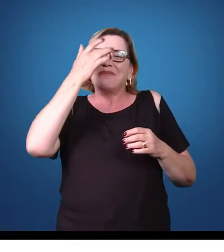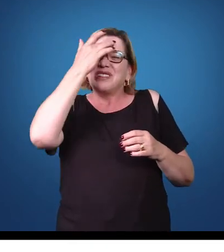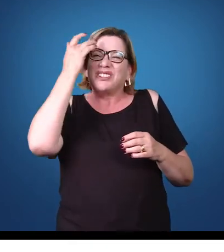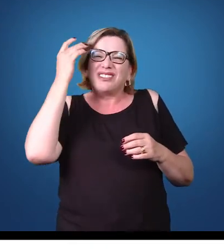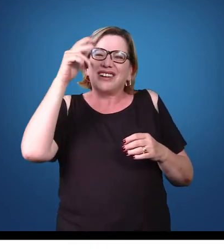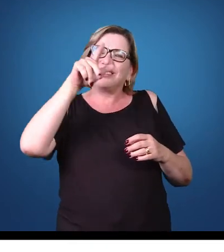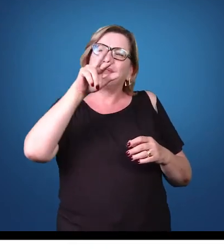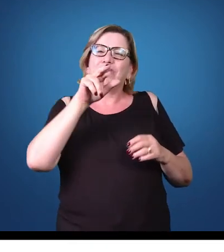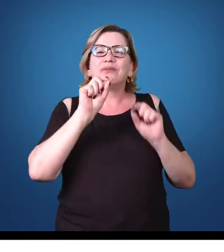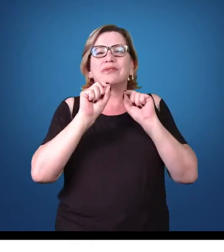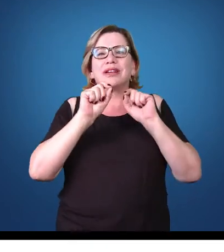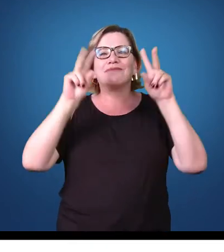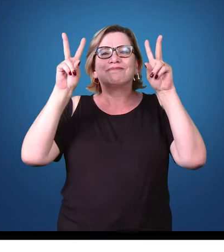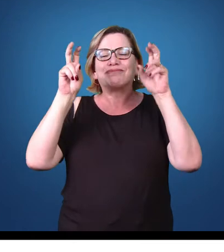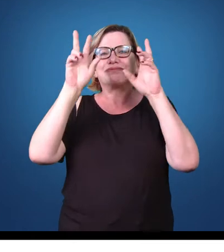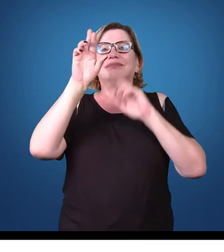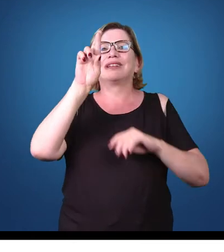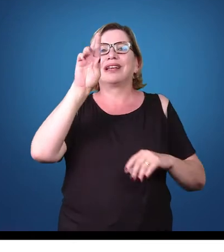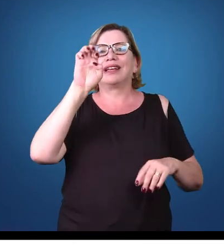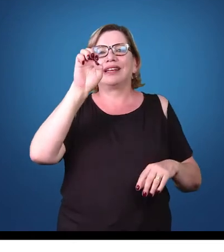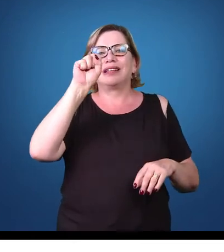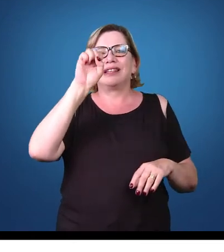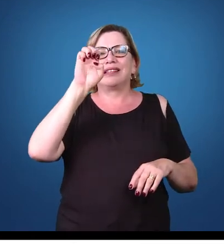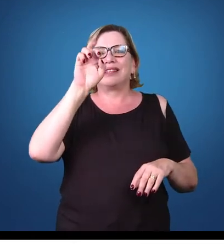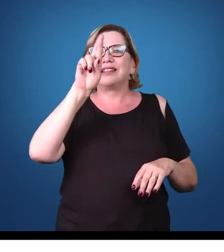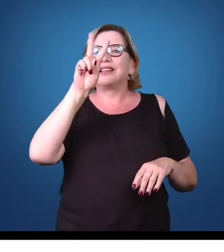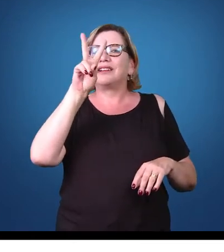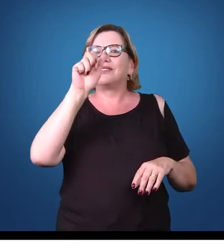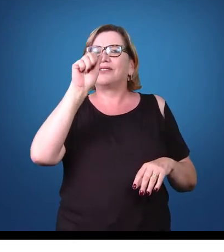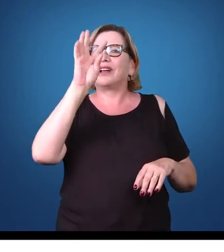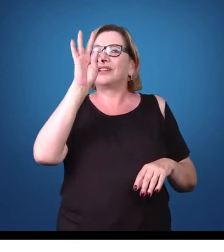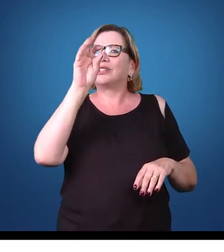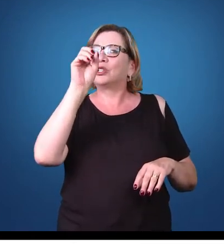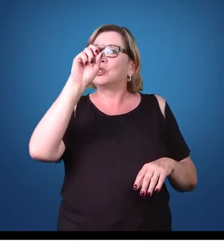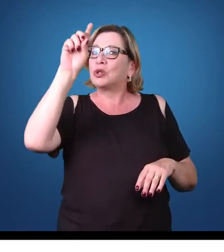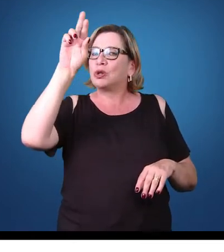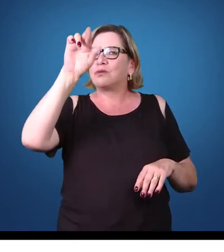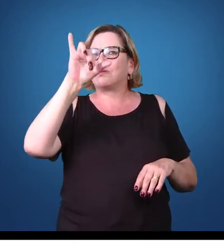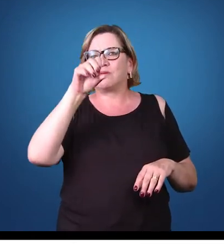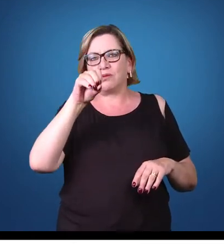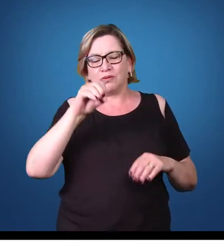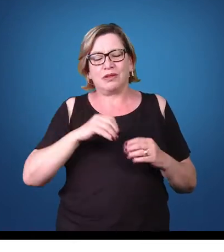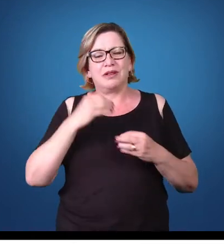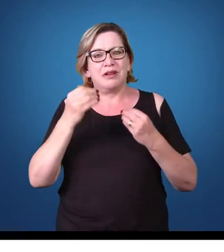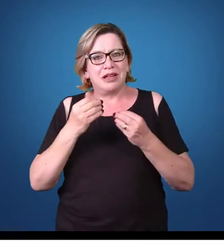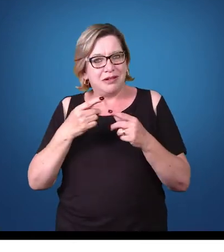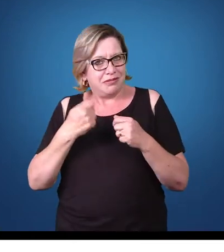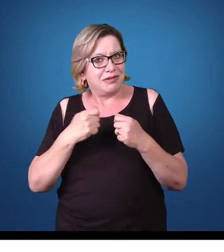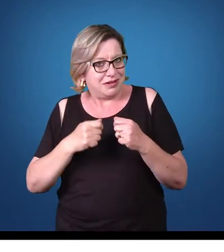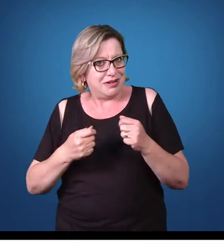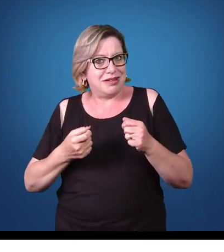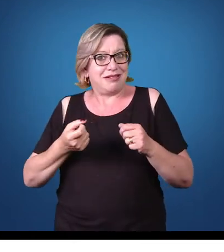desse parasita. É um grande problema, eles têm que ser tratados porque, por serem reservatórios, eles podem estar